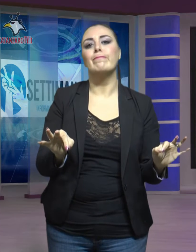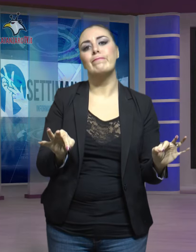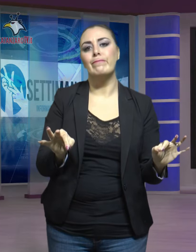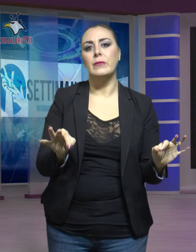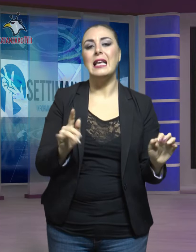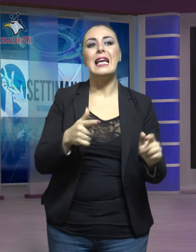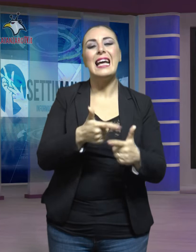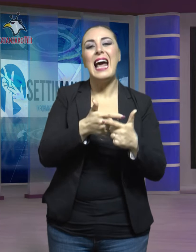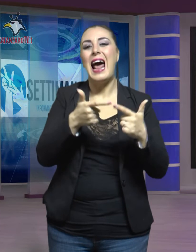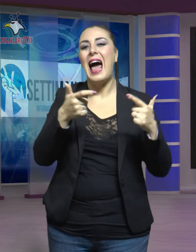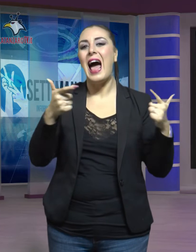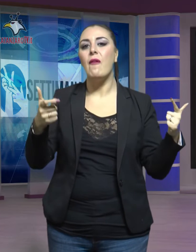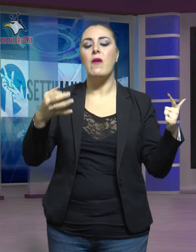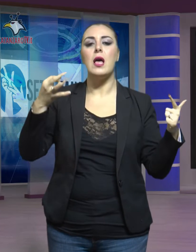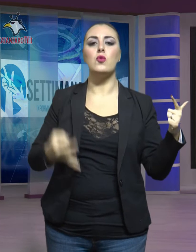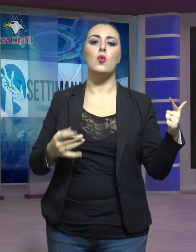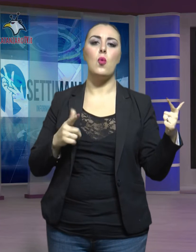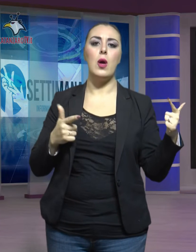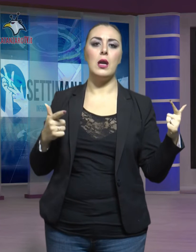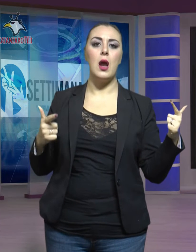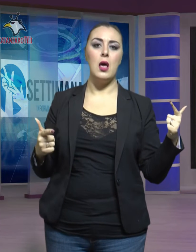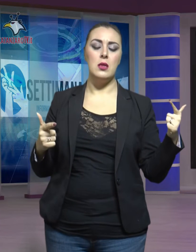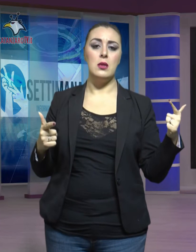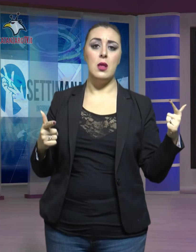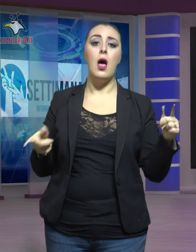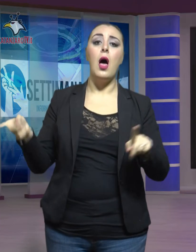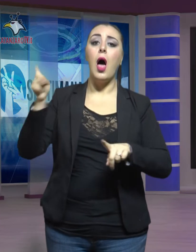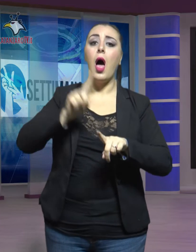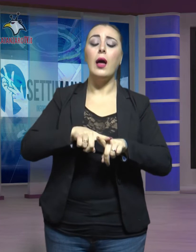gravissima insicurezza, oltre che di isolamento.